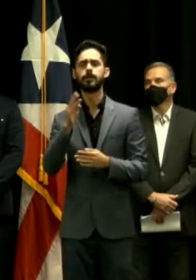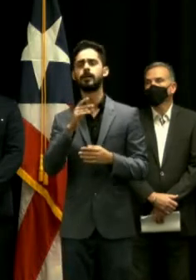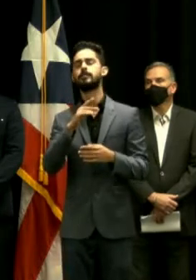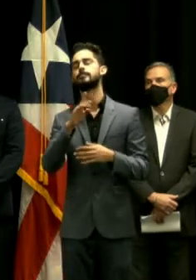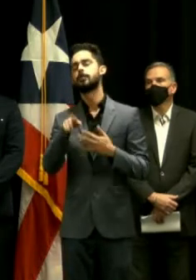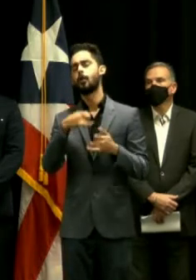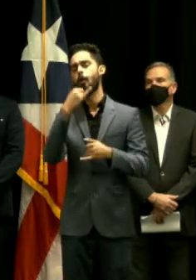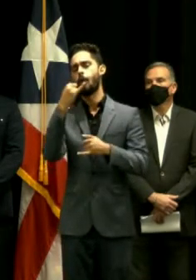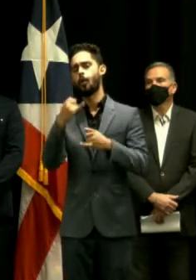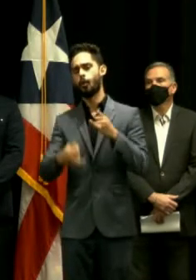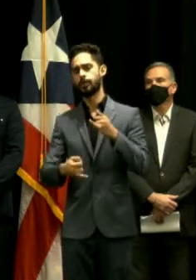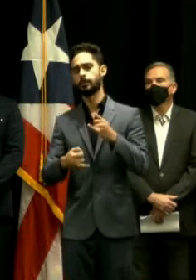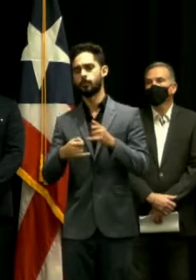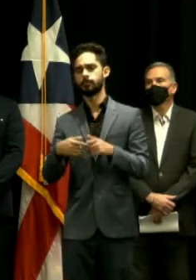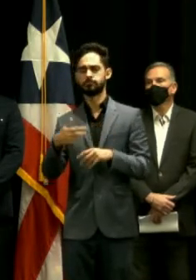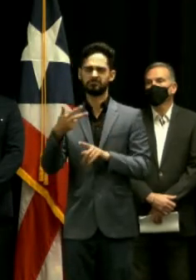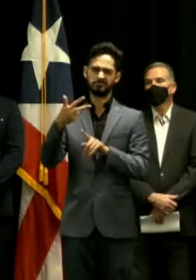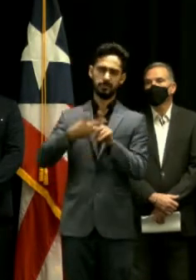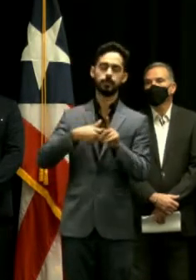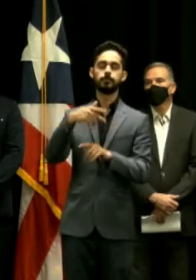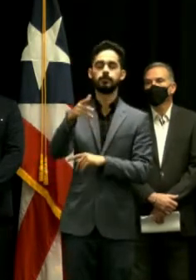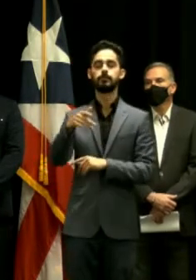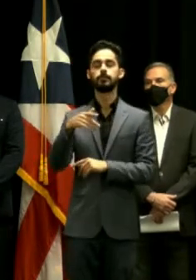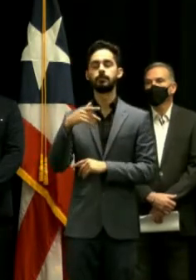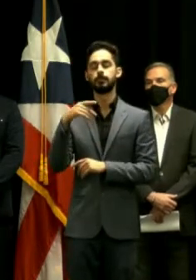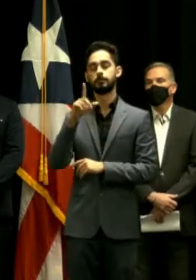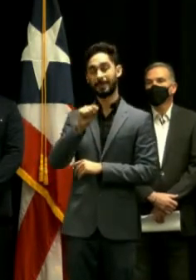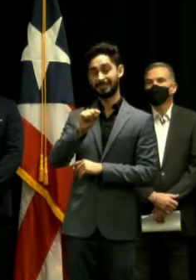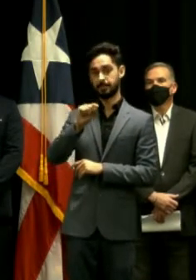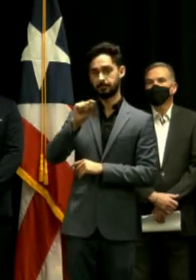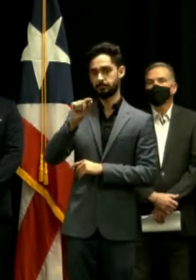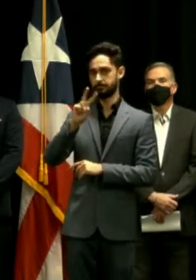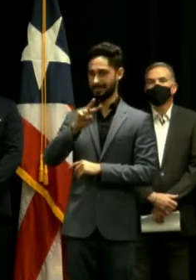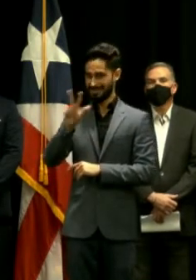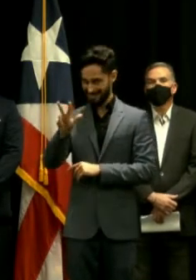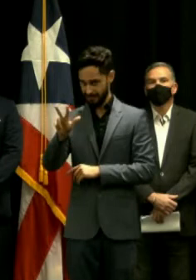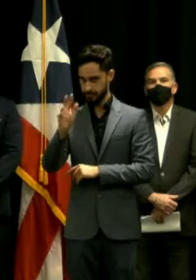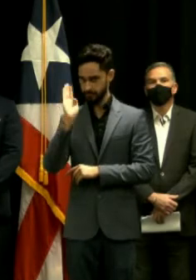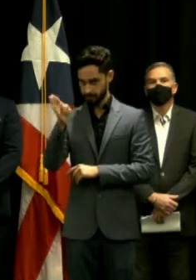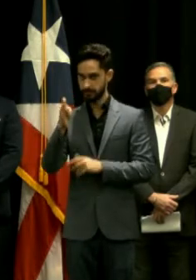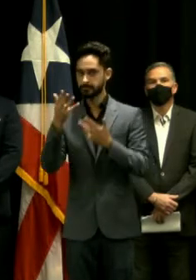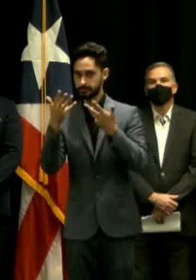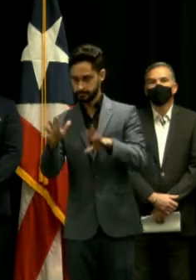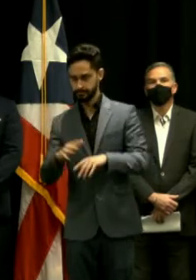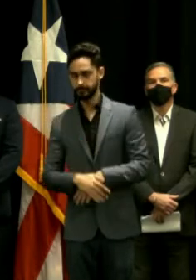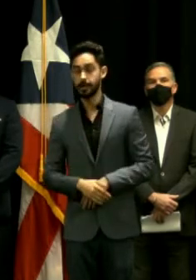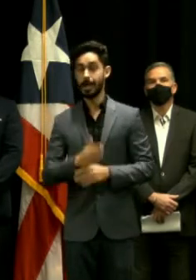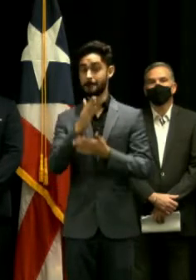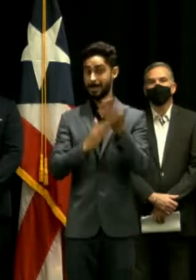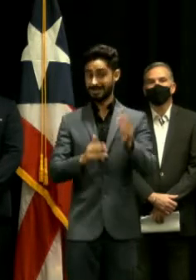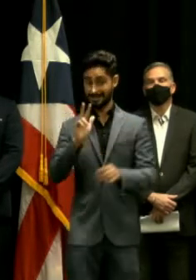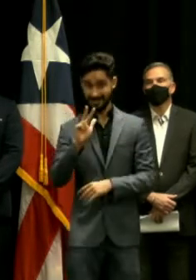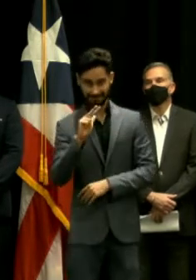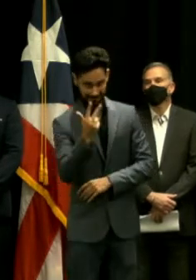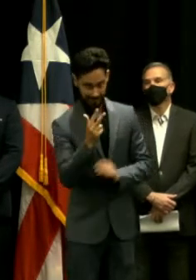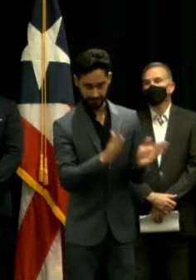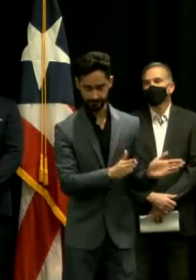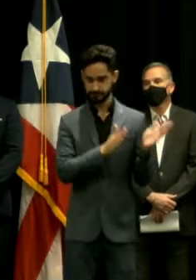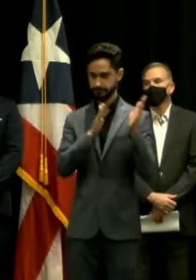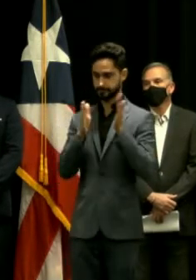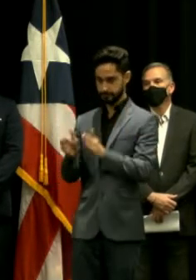2023. Y el proyecto completo con la fase tres, que incluye la clínica